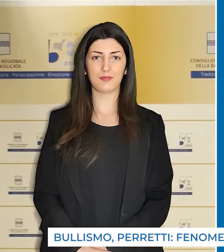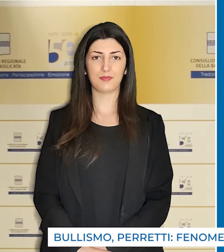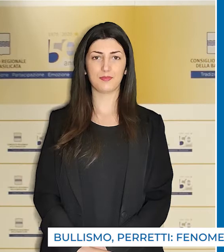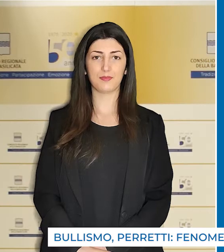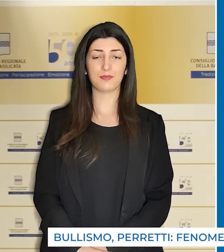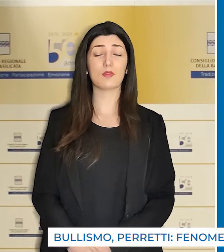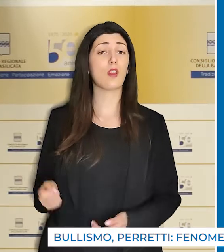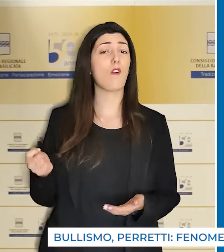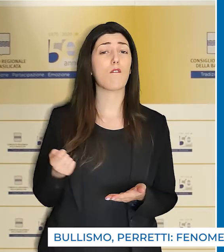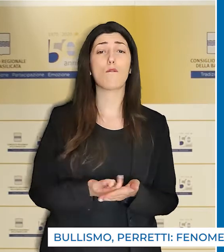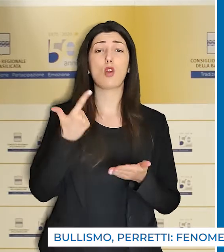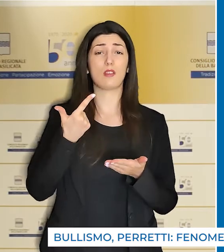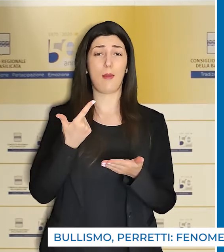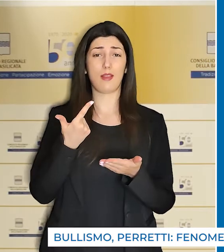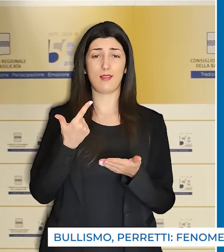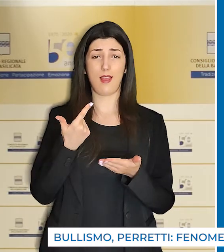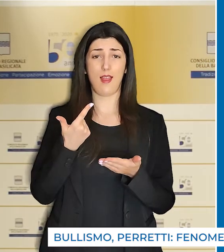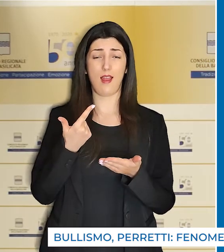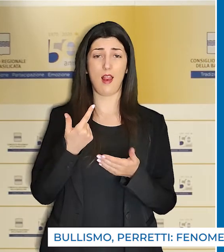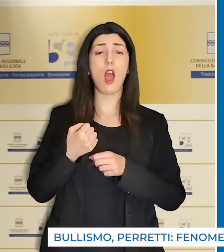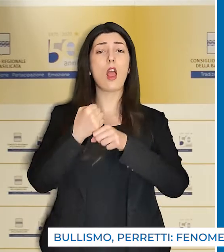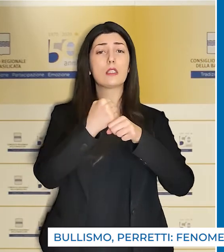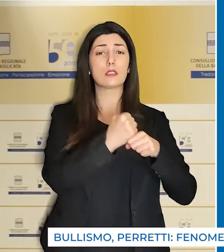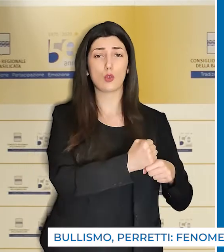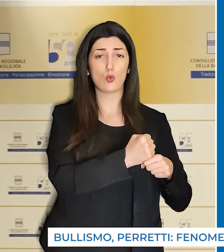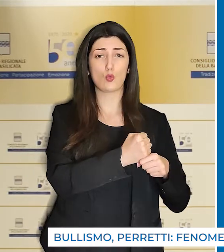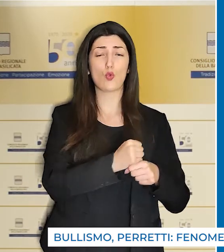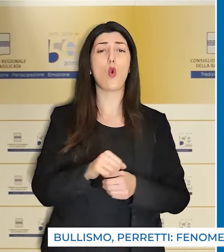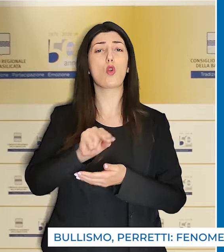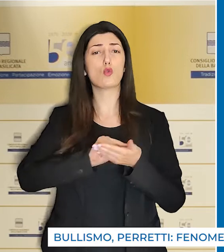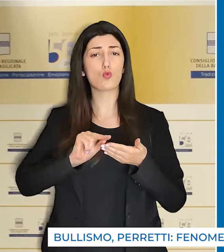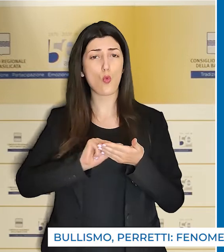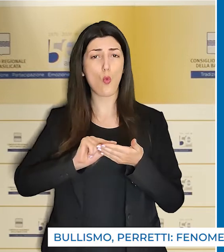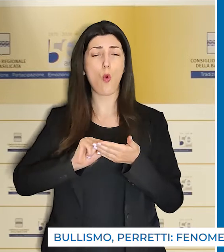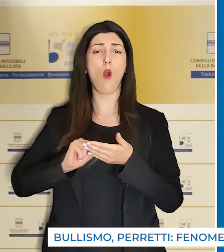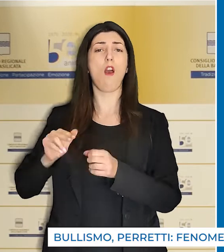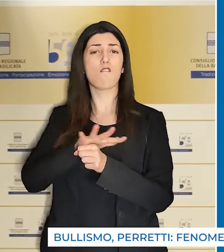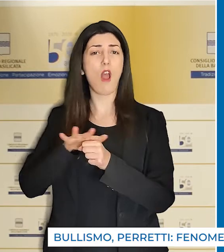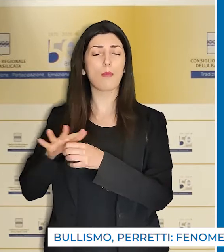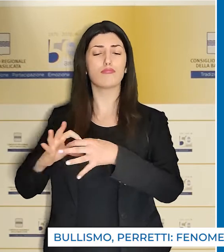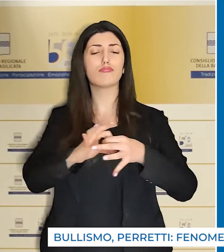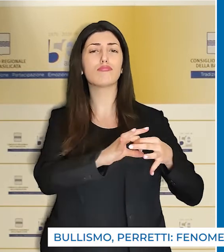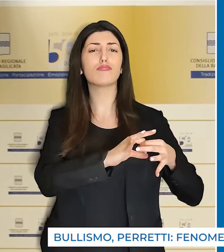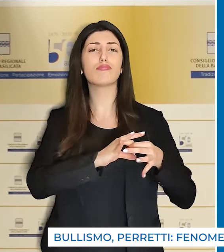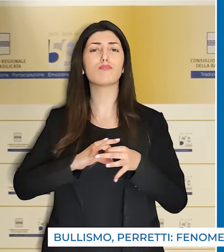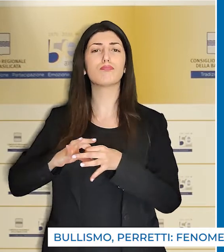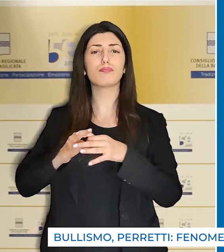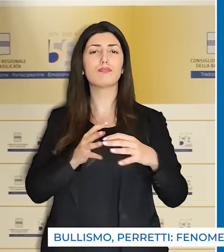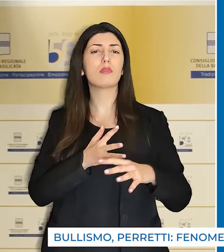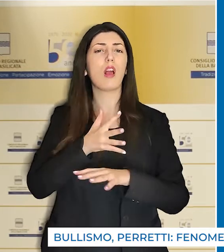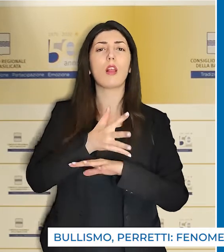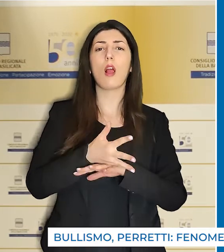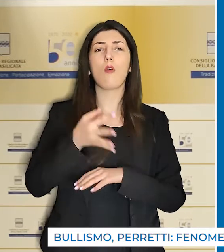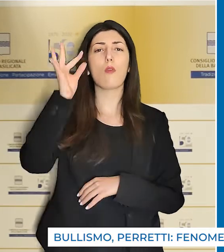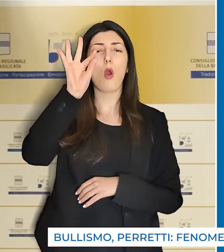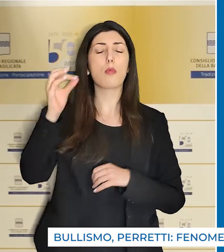Fondamentale un'azione congiunta di istituzioni, scuole e famiglie per promuovere attività